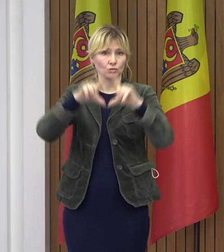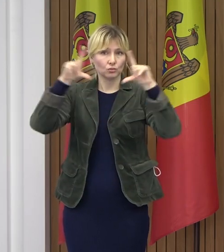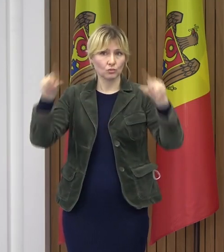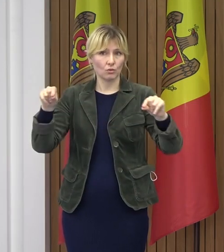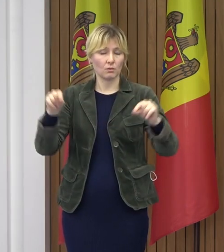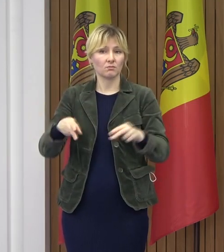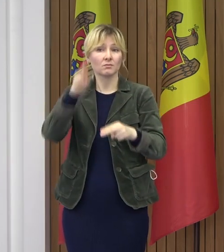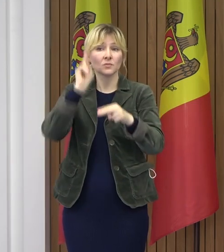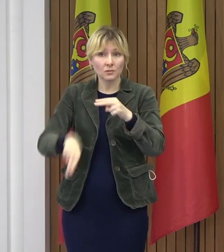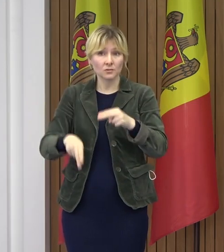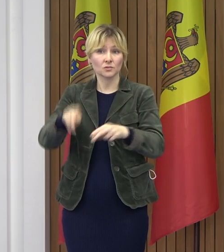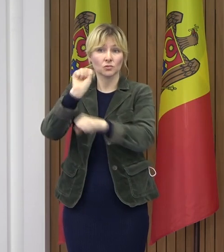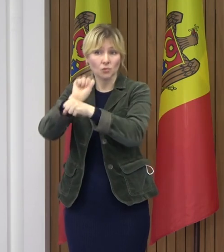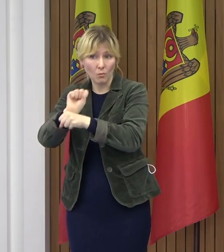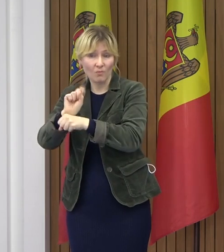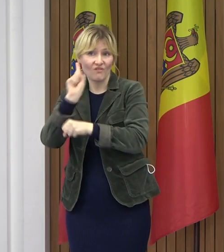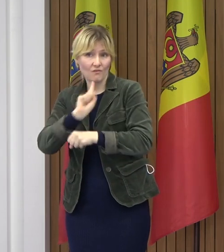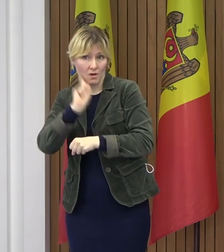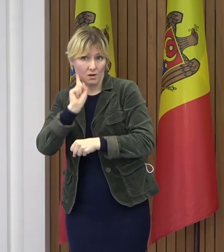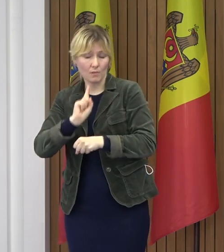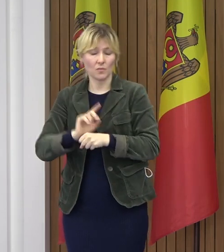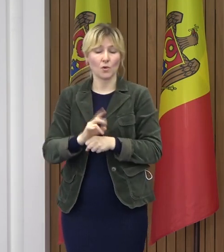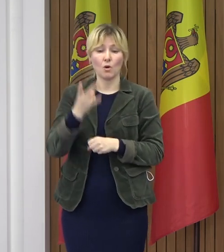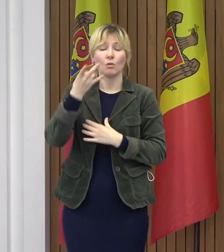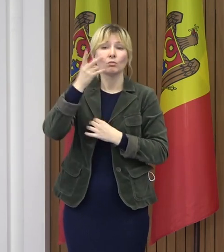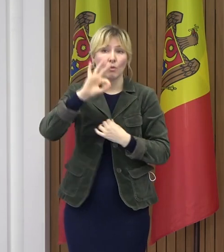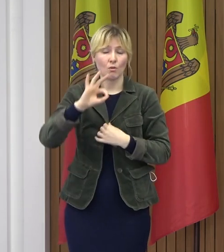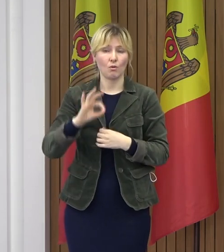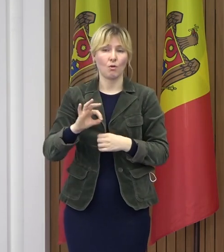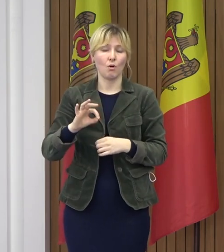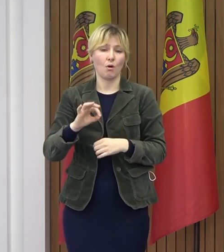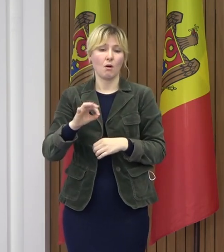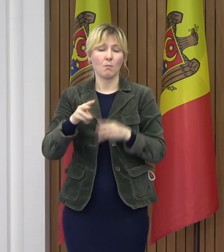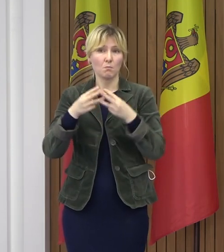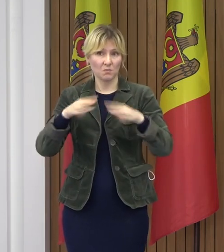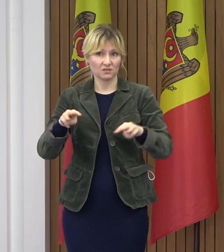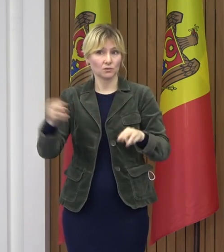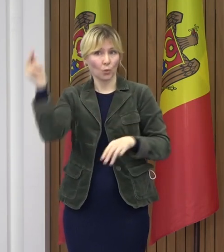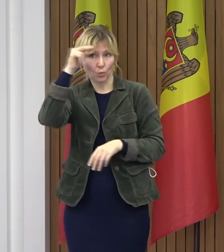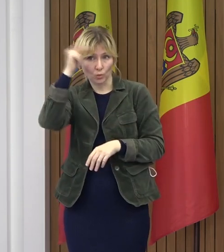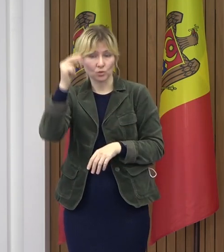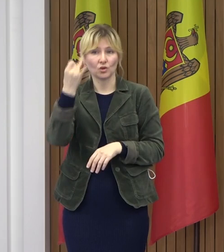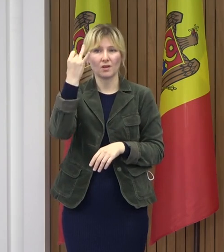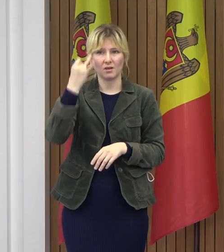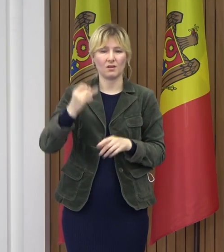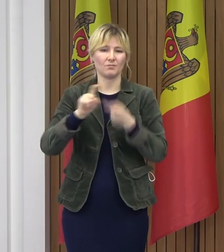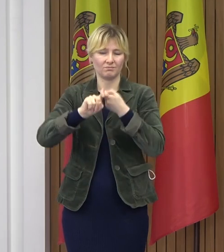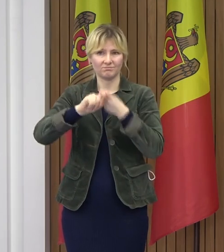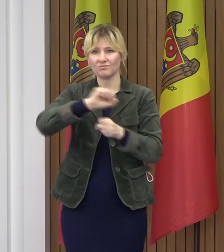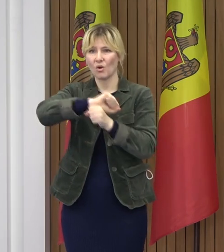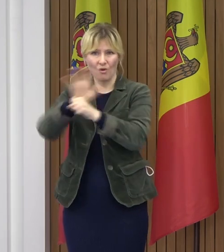Însă, argumentele invocate atât de Ministerul Educației cât și de epidemiologi